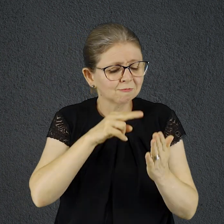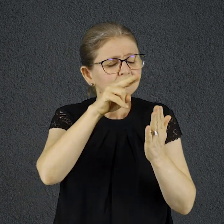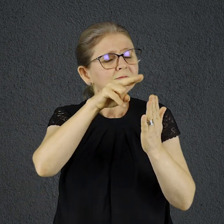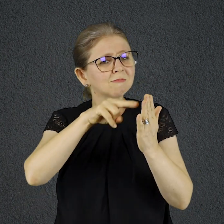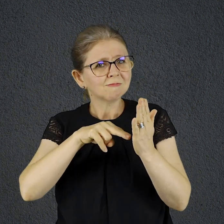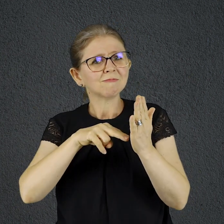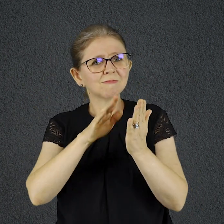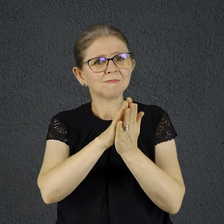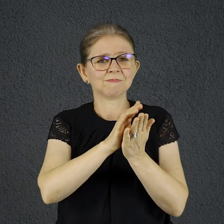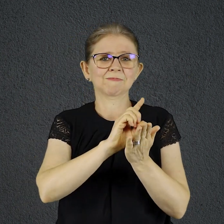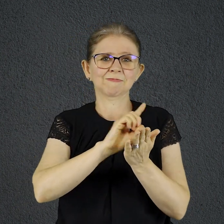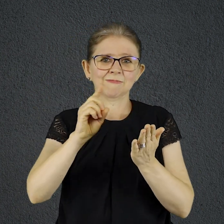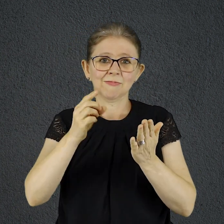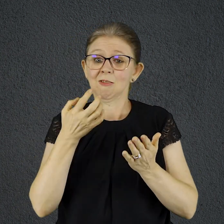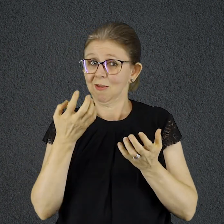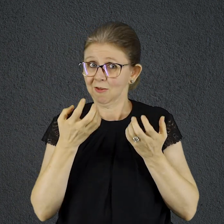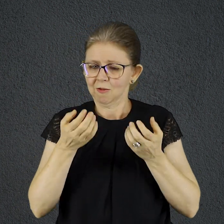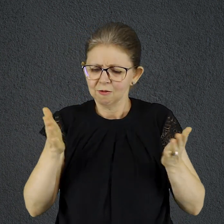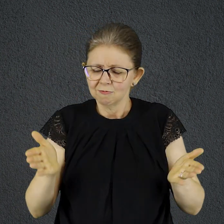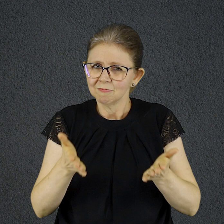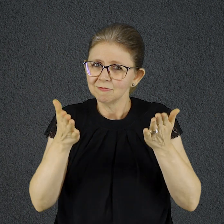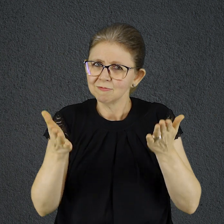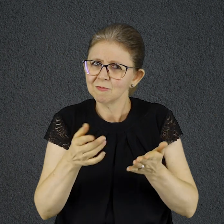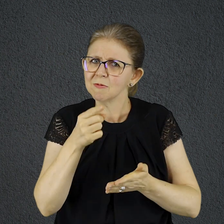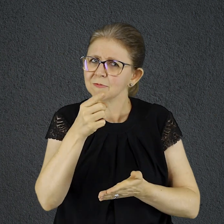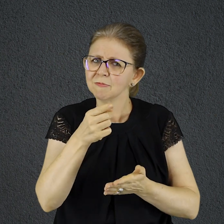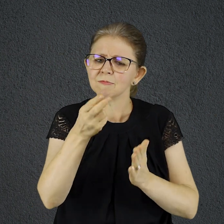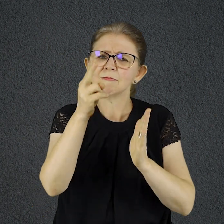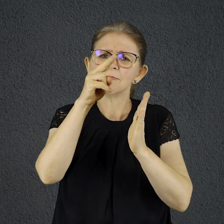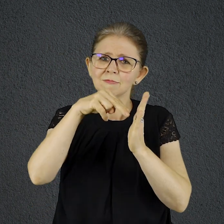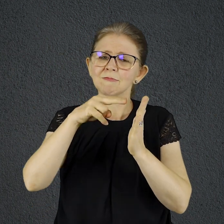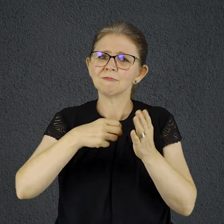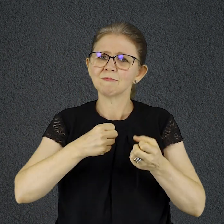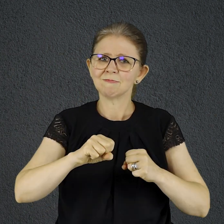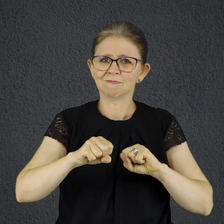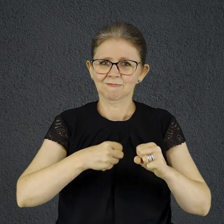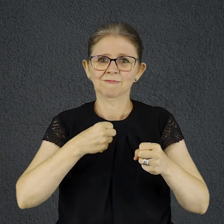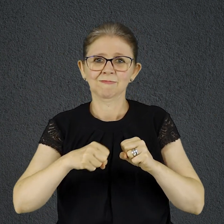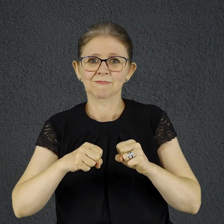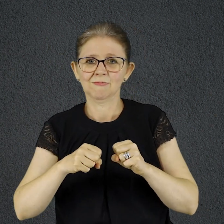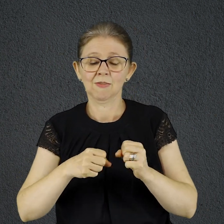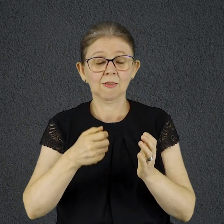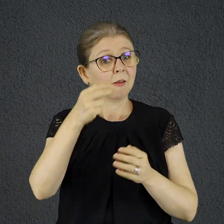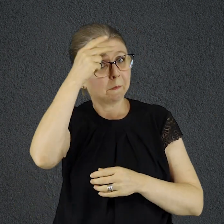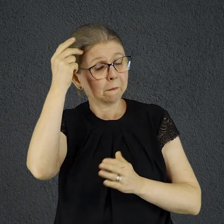SALMISTA NÃO TINHA UMA BÍBLIA COMO A MAIORIA DE NÓS MAS ISSO NÃO ERA MOTIVO PARA NÃO SE DEDICAR AO ESTUDO DAS